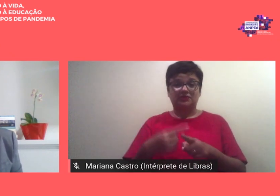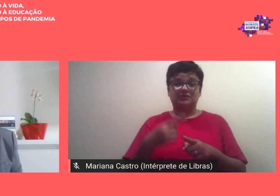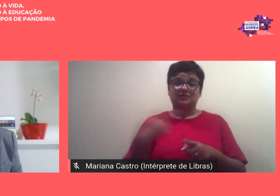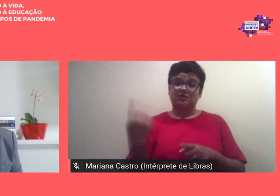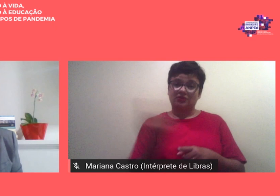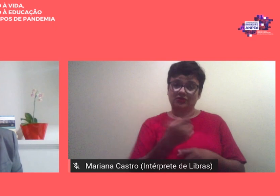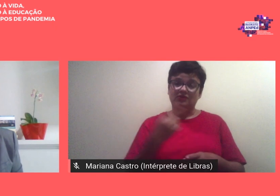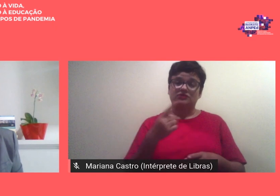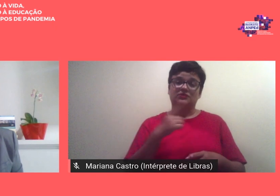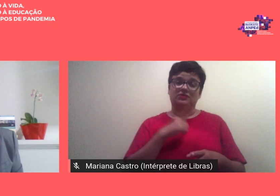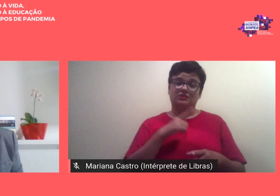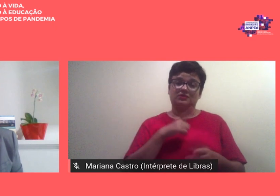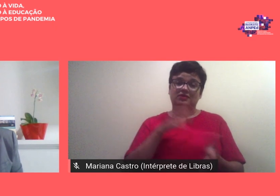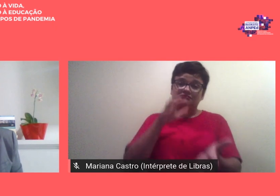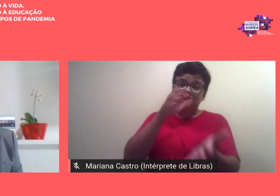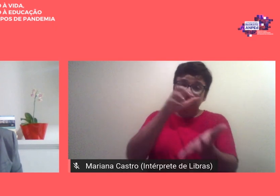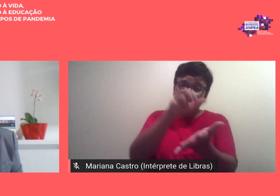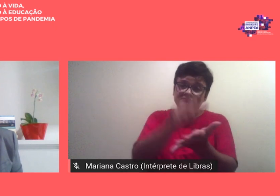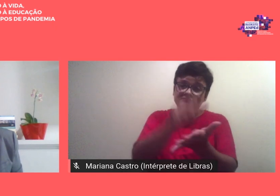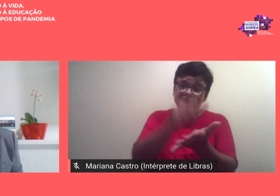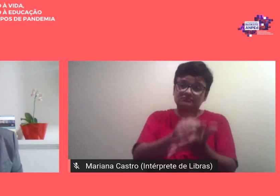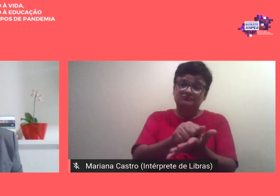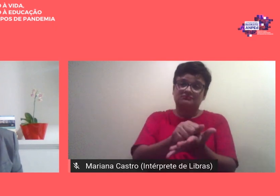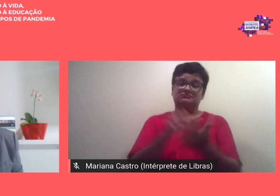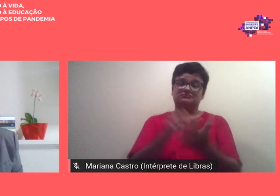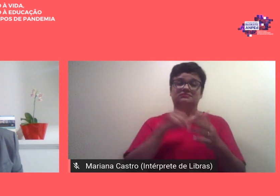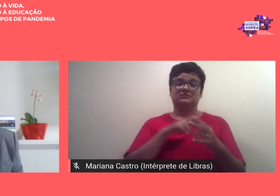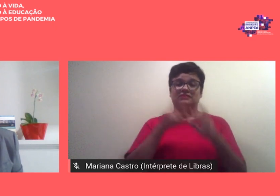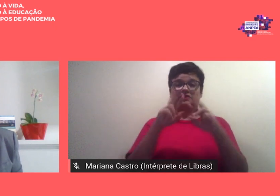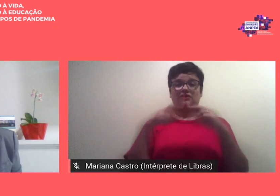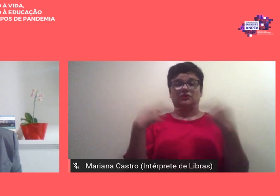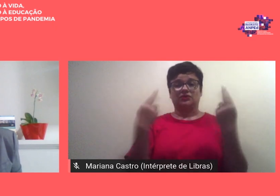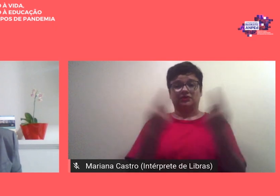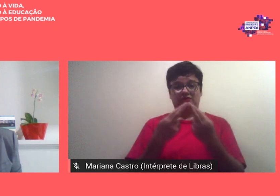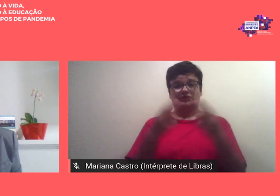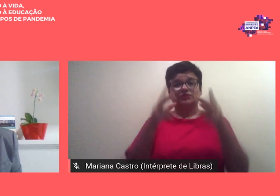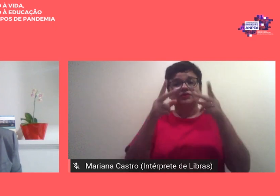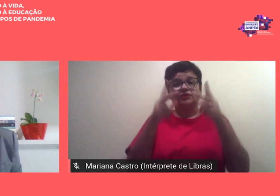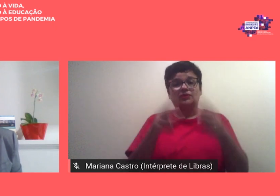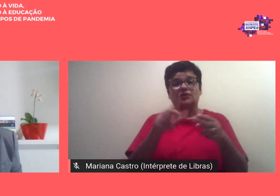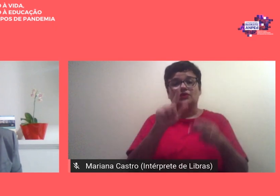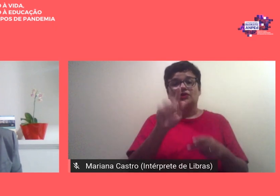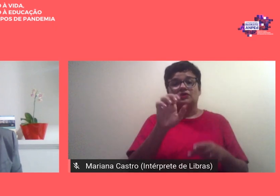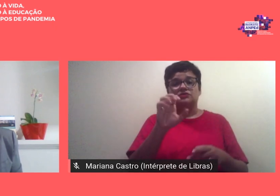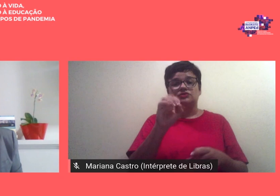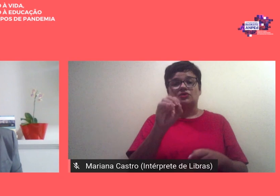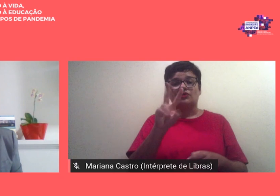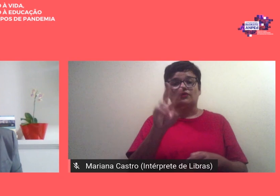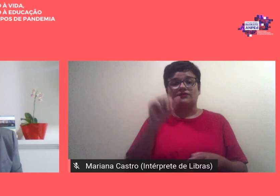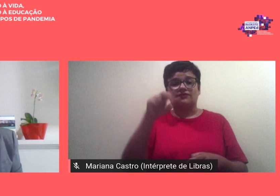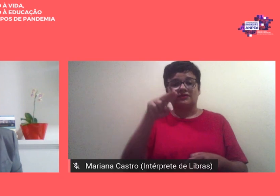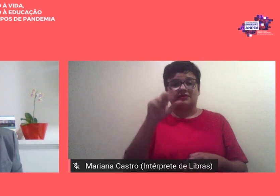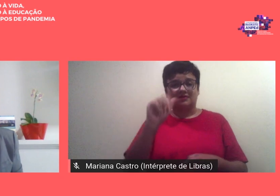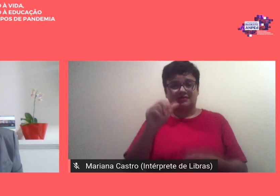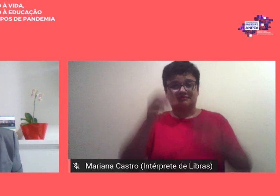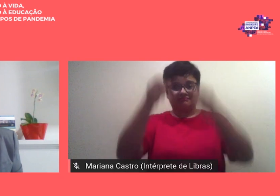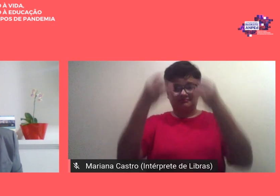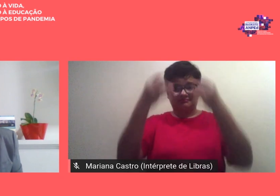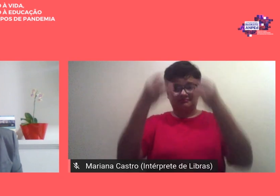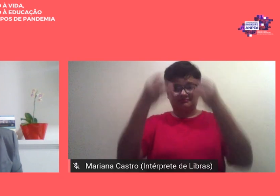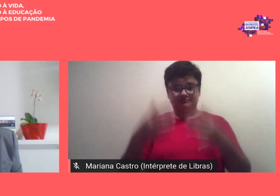um acervo consistente que está reunido como a Giovana já destacou na sua fala com esse